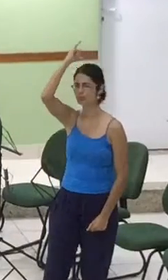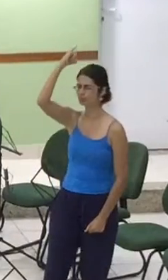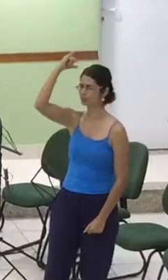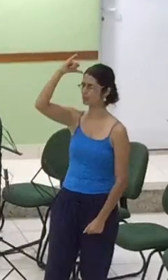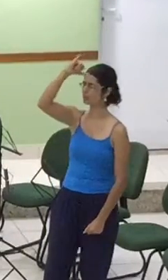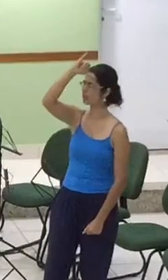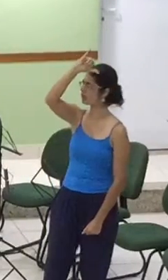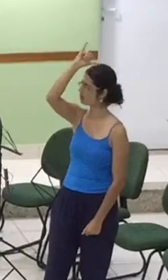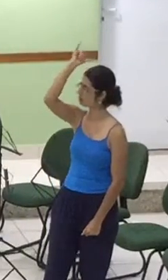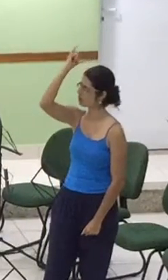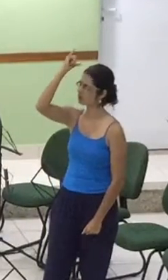olhar